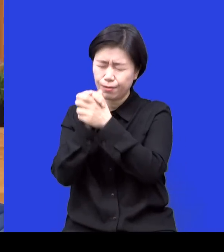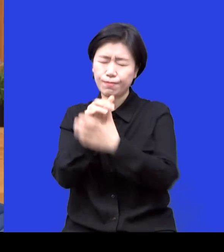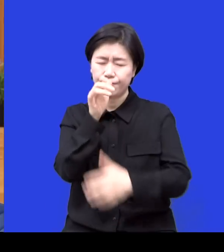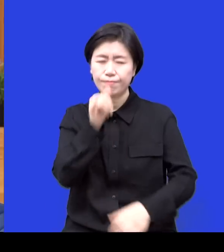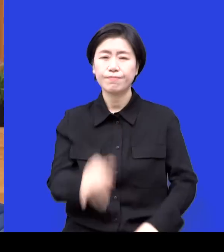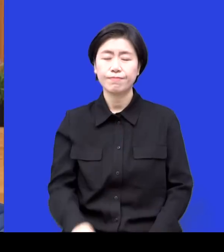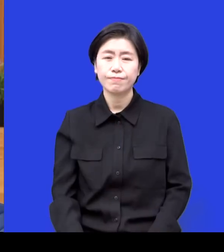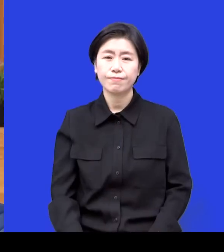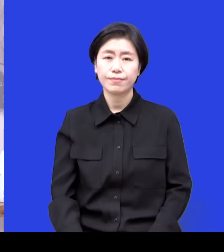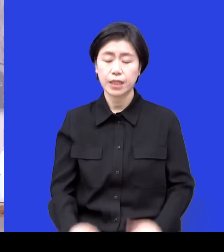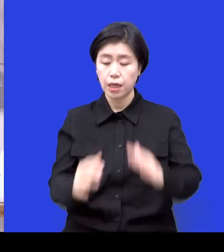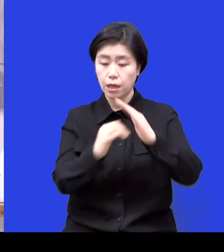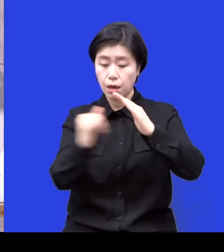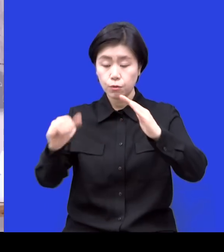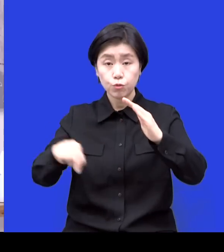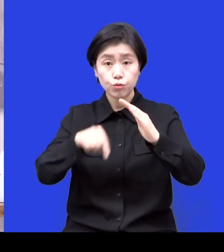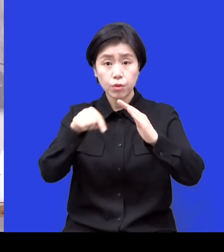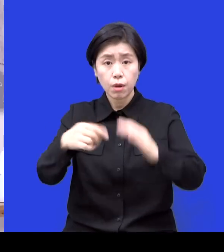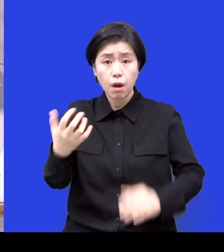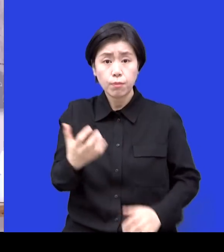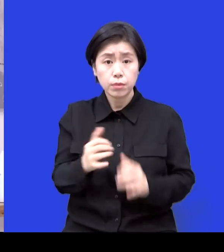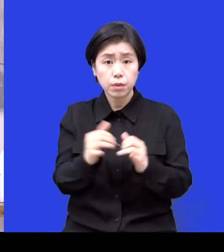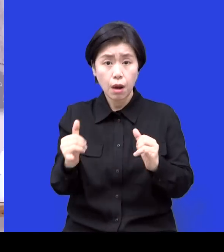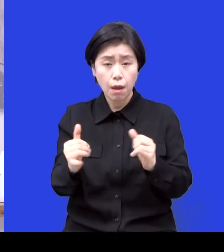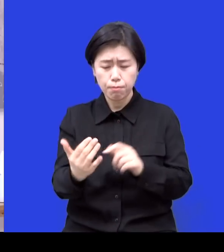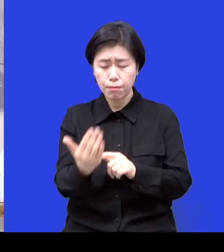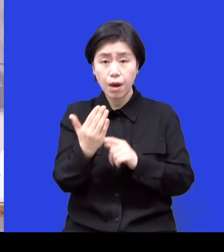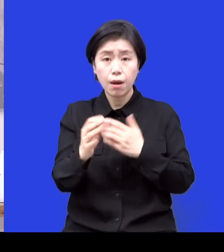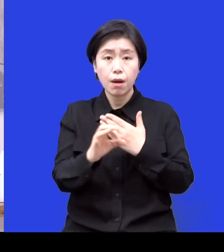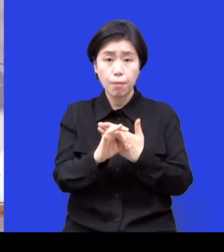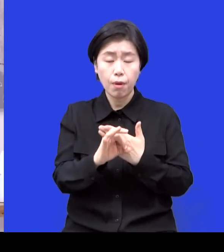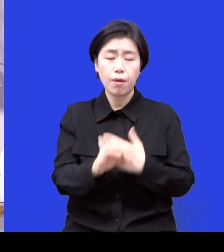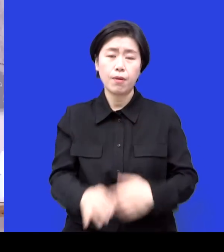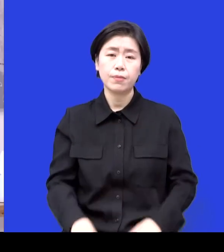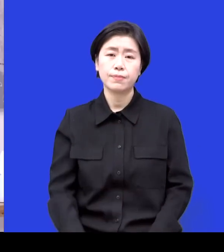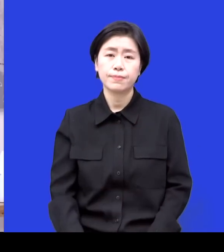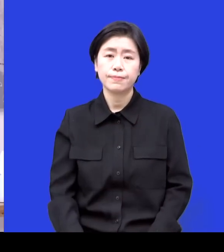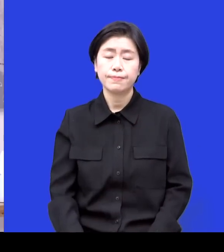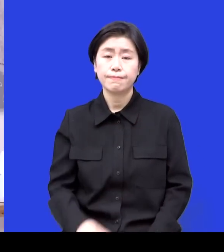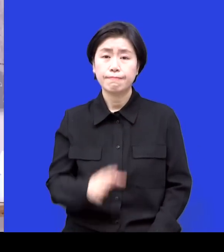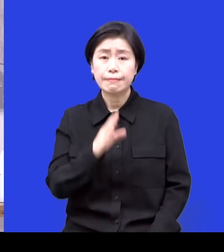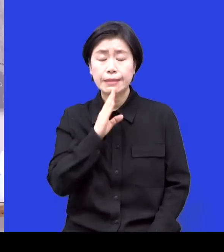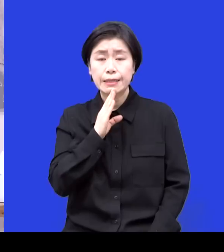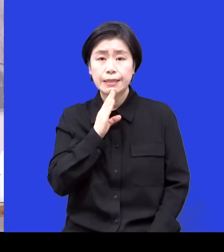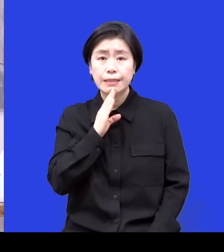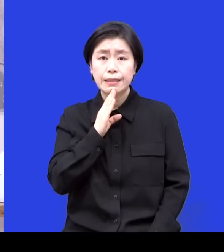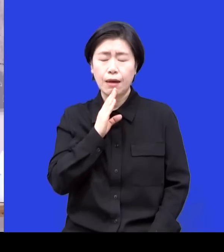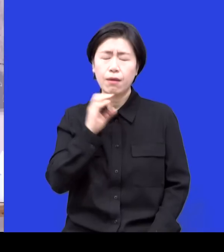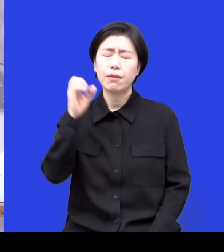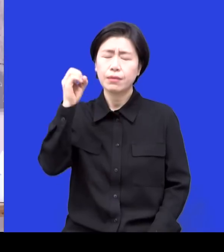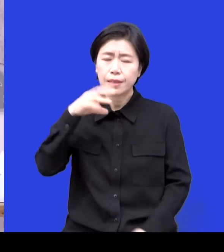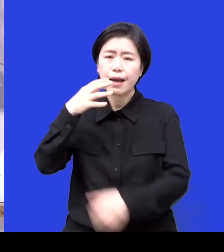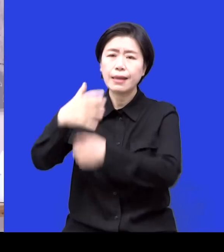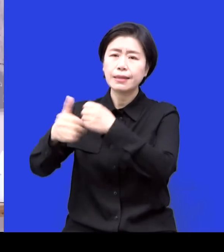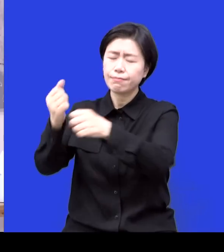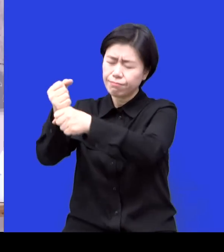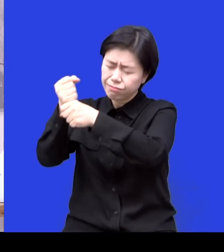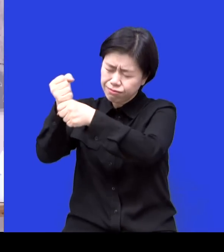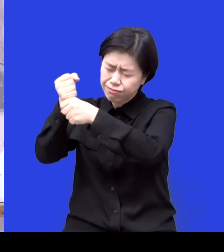아시겠지만은 뭐 가족의 암 진단을 받거나 그렇게 되면 매달리더라고요 정말 아 매달리게 되고